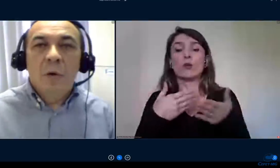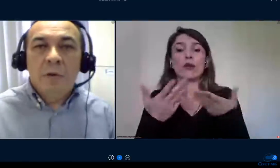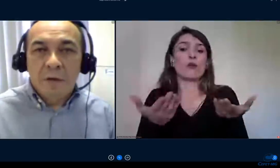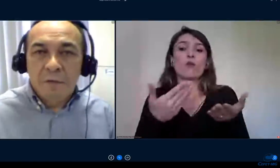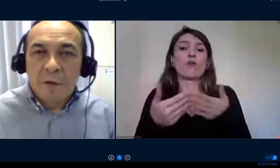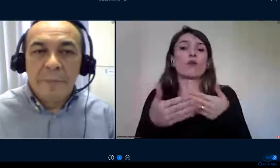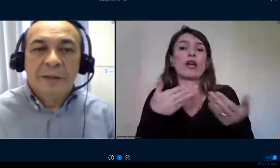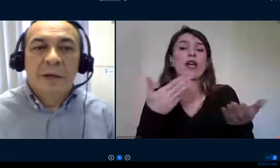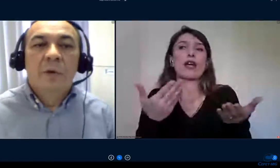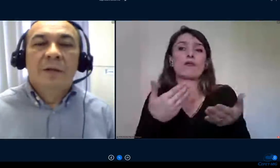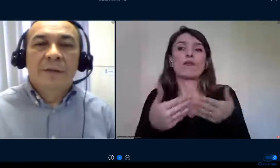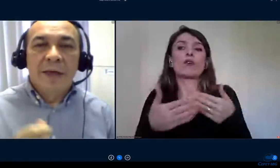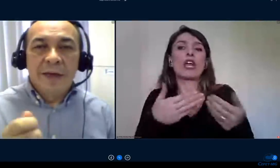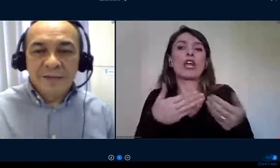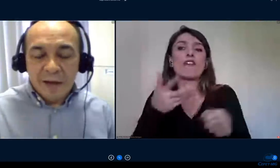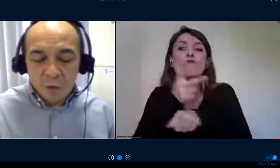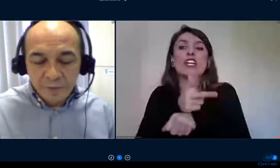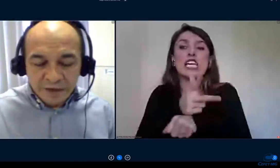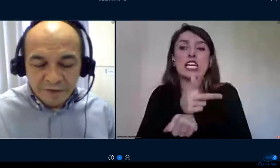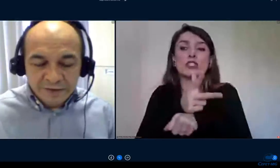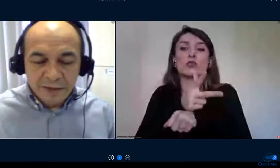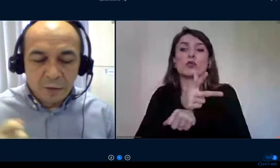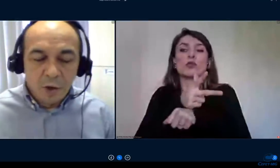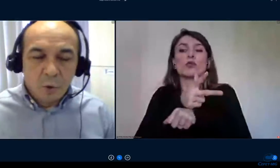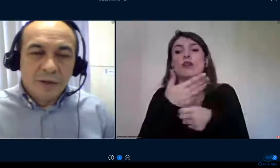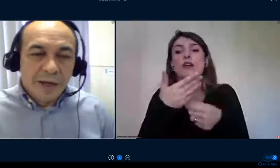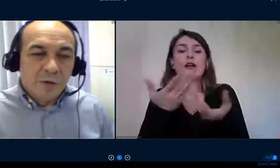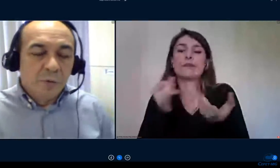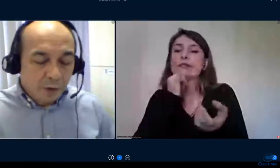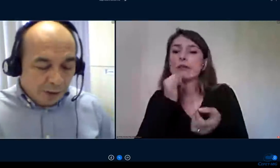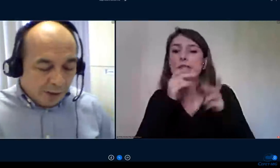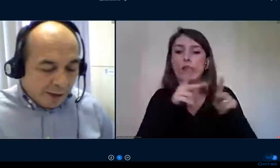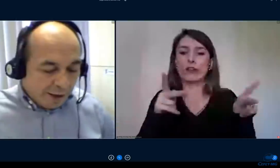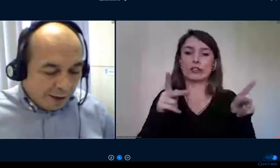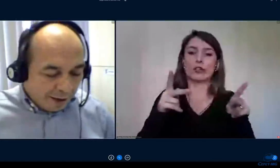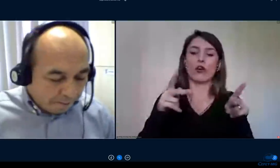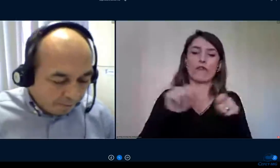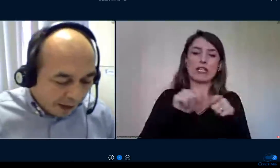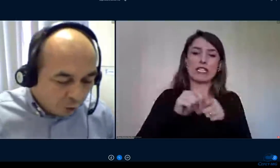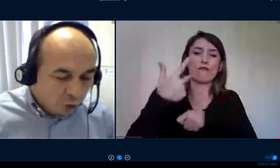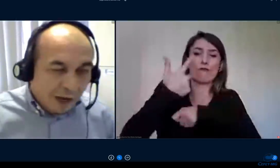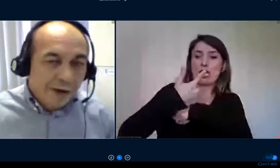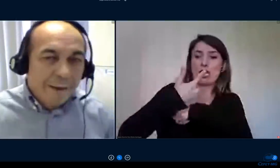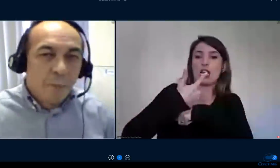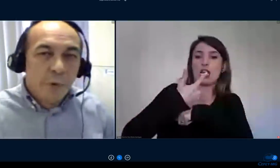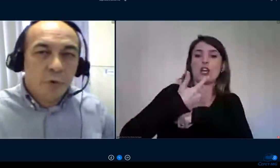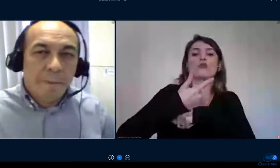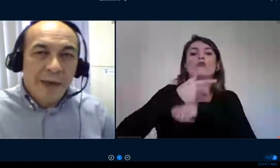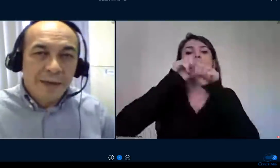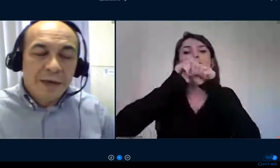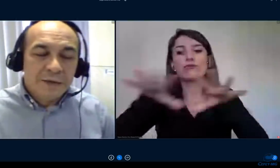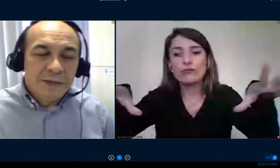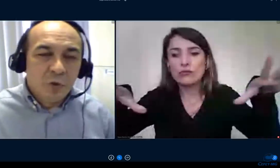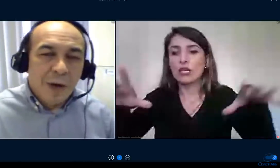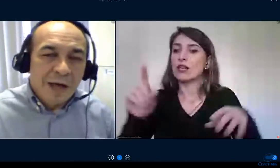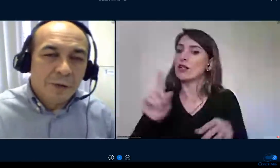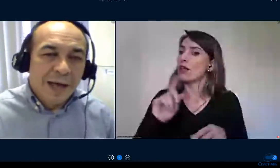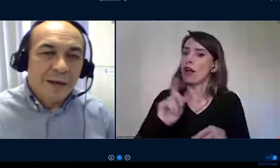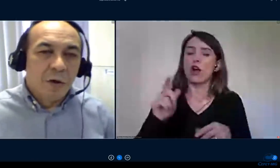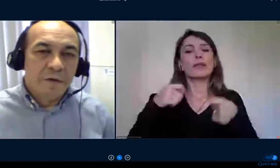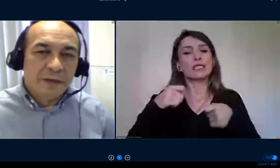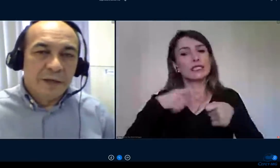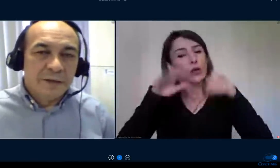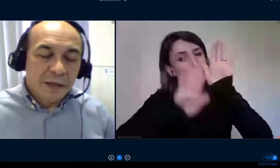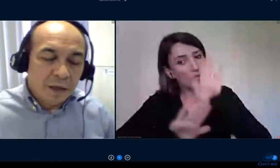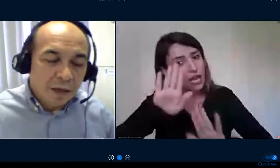distribuída de qualquer forma. Então, tem essa observação. O direito autoral, ele é muito bem situado